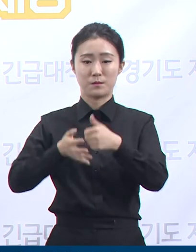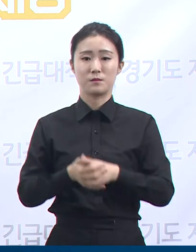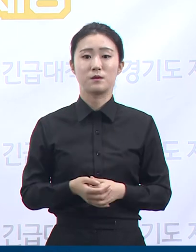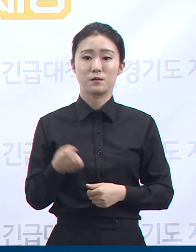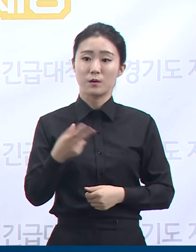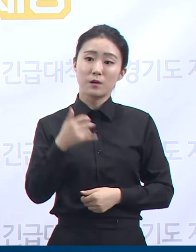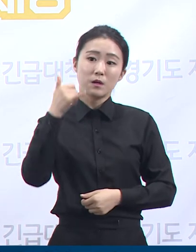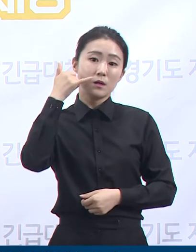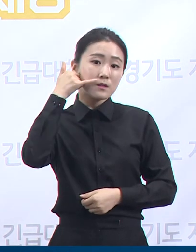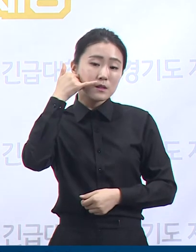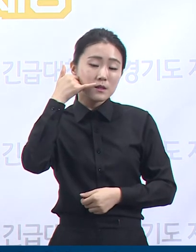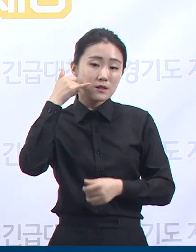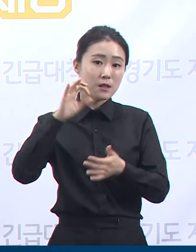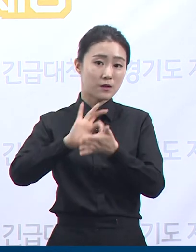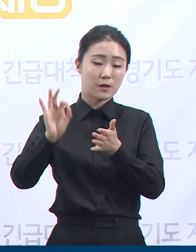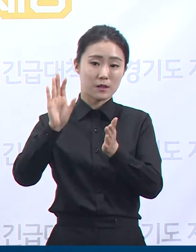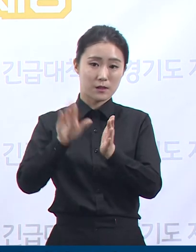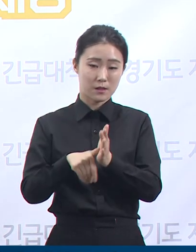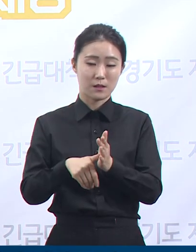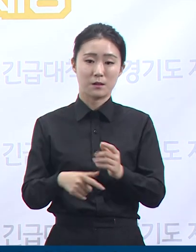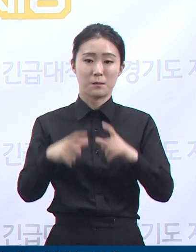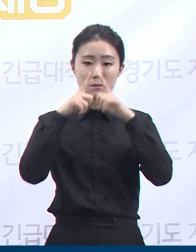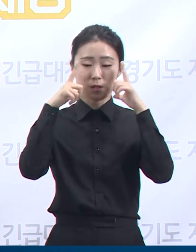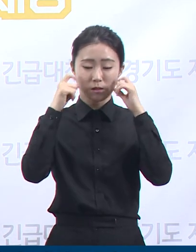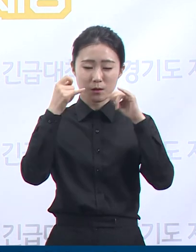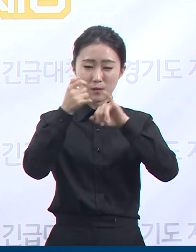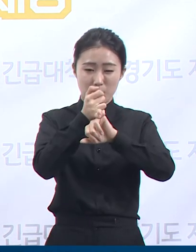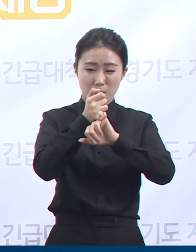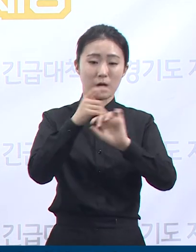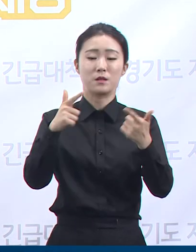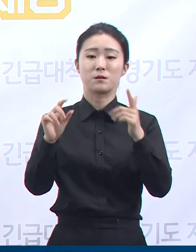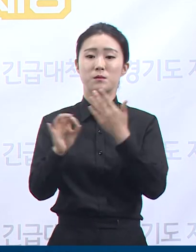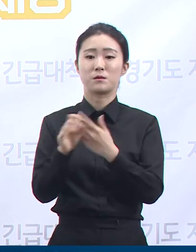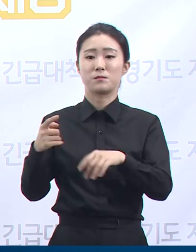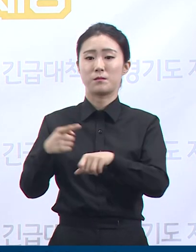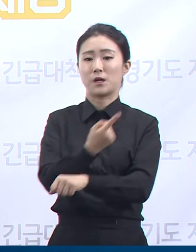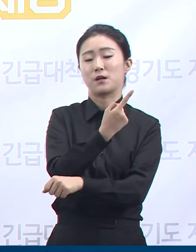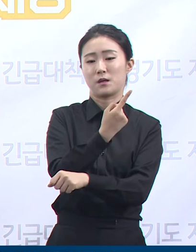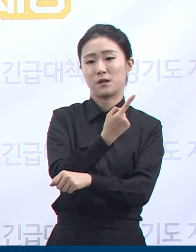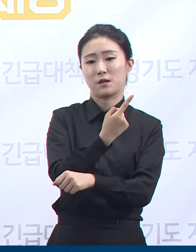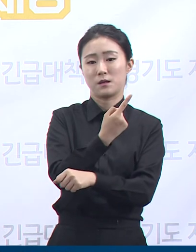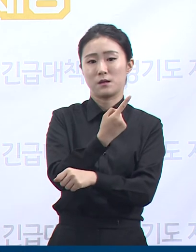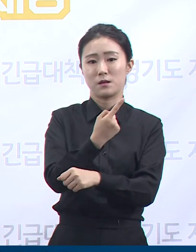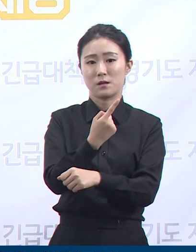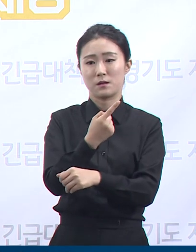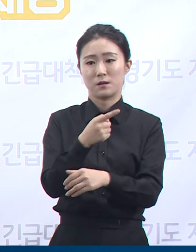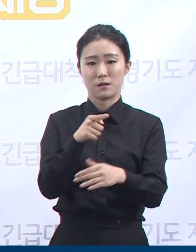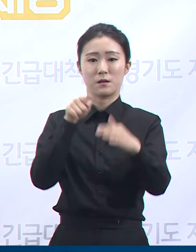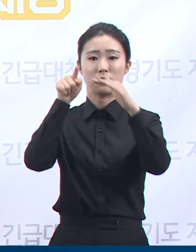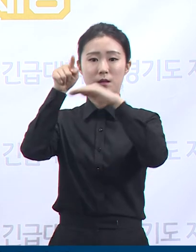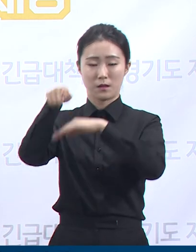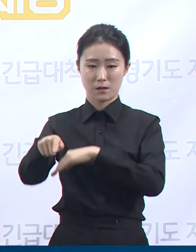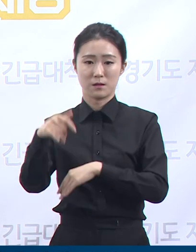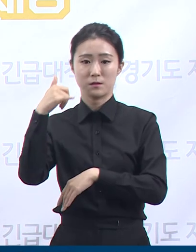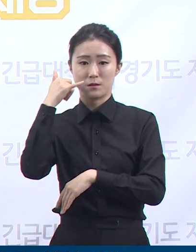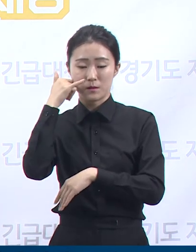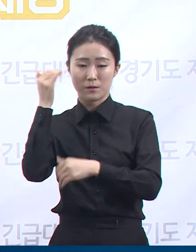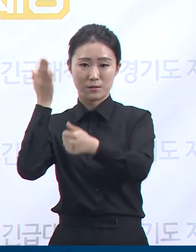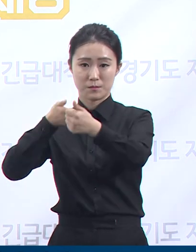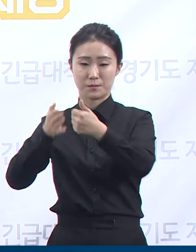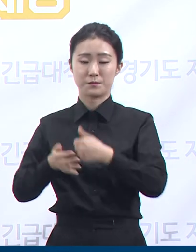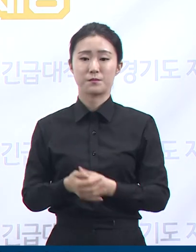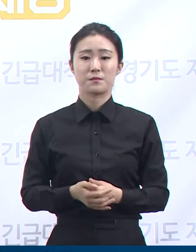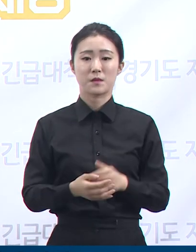착용하거나 실외로 나가서 통화해 주시기 바랍니다. 코로나19 확산 방지를 위하여 도민 여러분의 적극적인 협조를